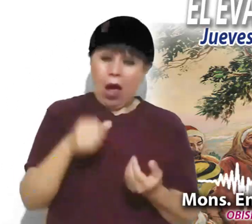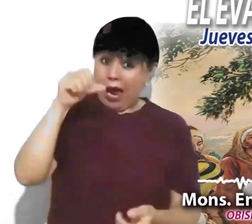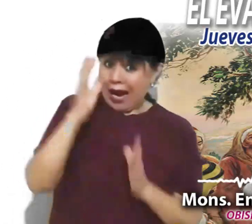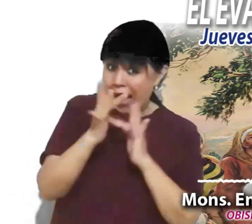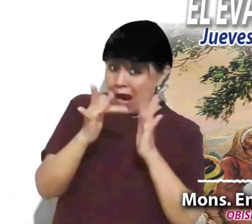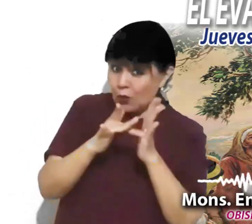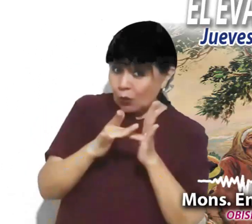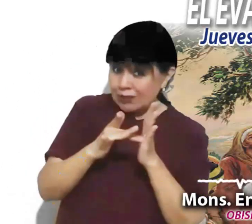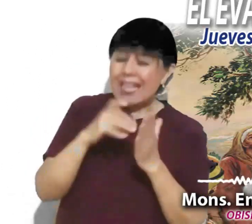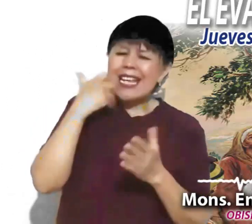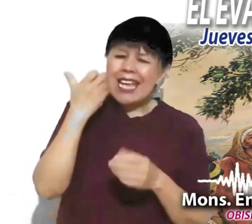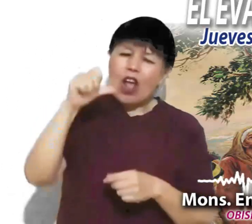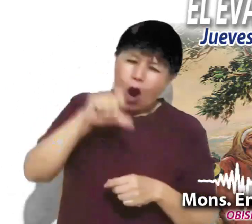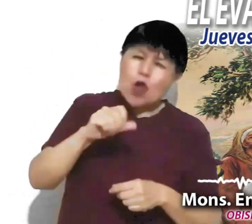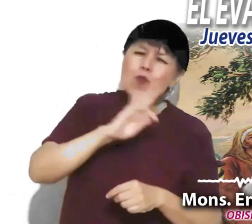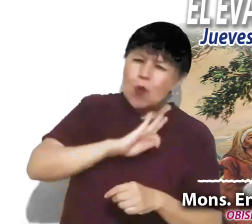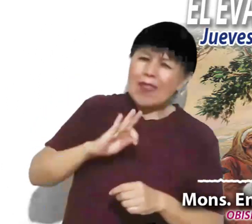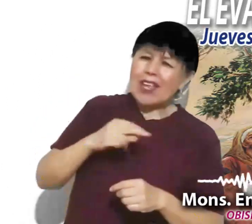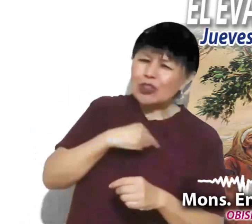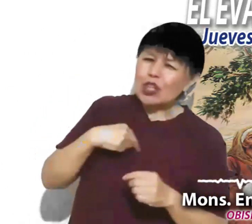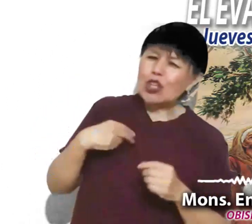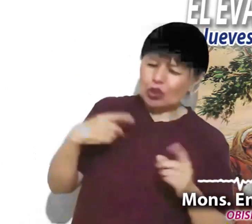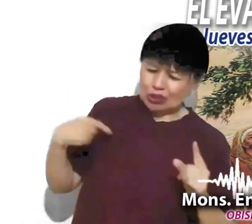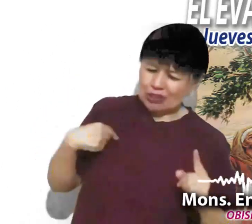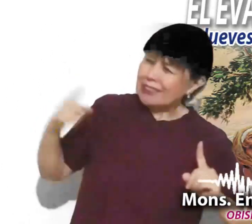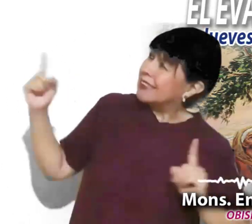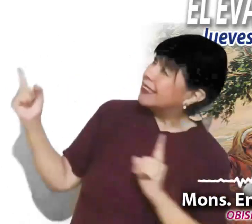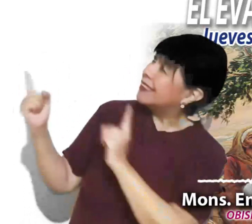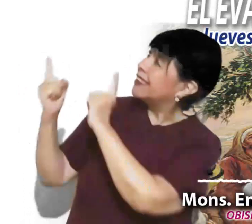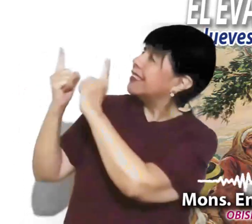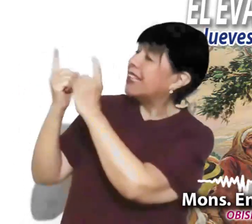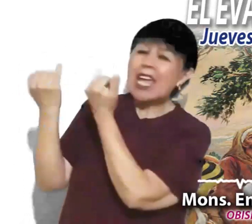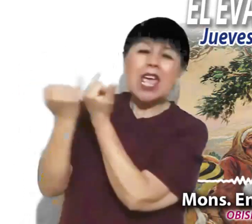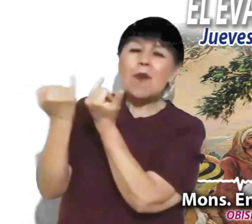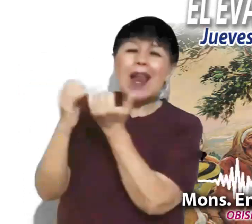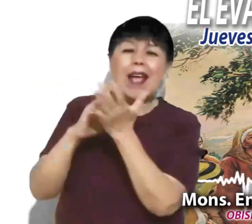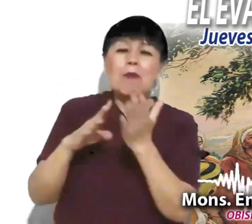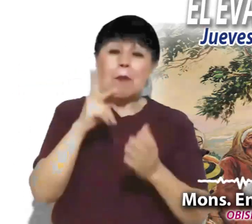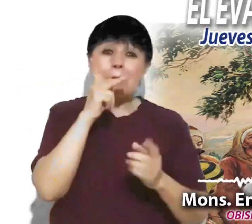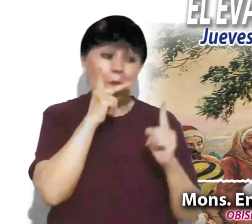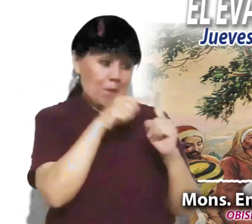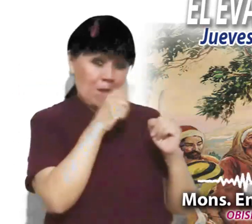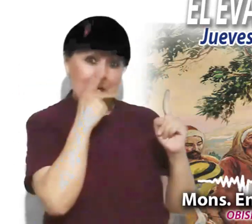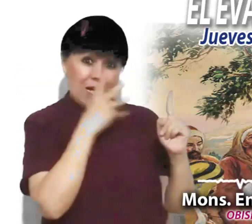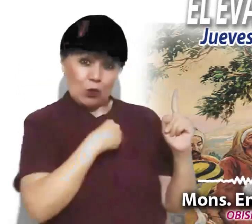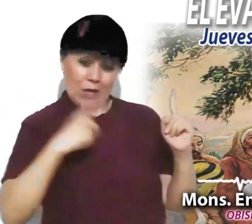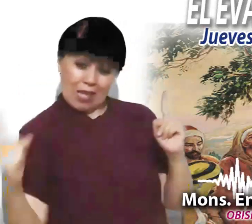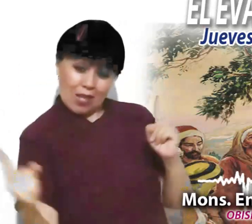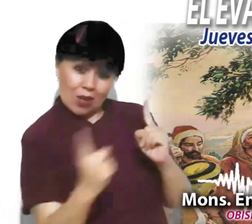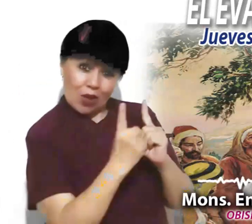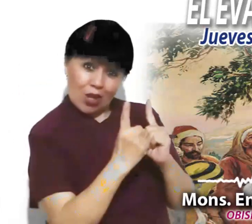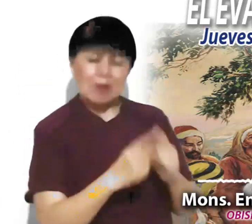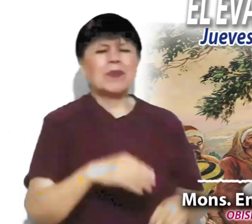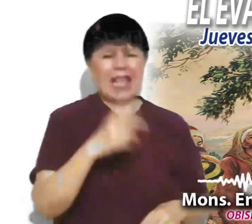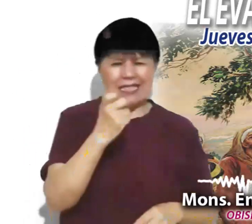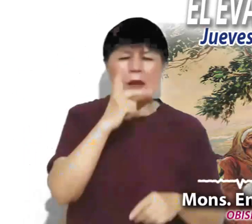Jesús nos invita a acercarnos a Dios con la actitud del Hijo que se acerca a su Padre. El Padre nuestro